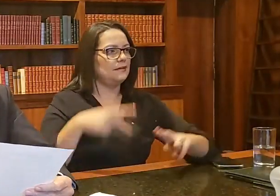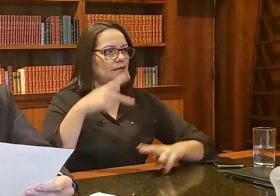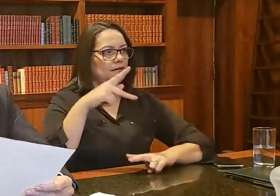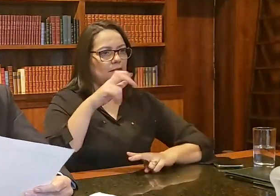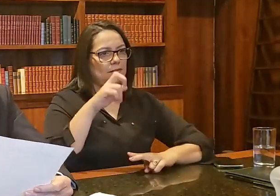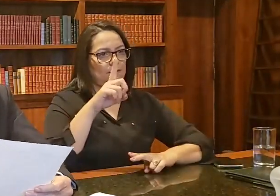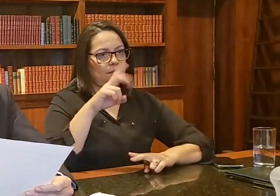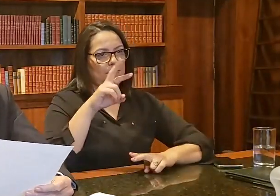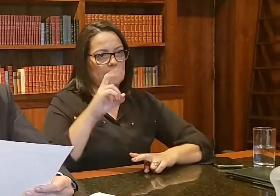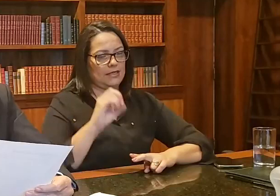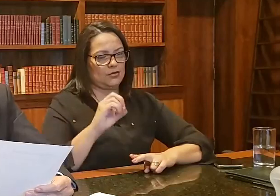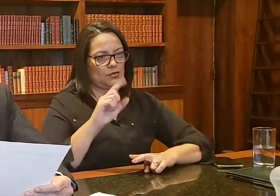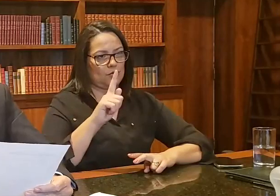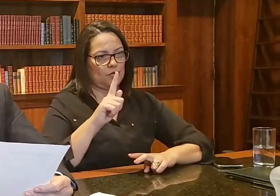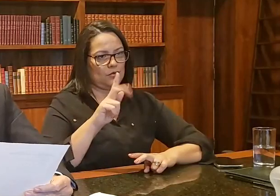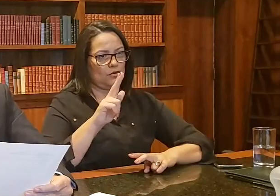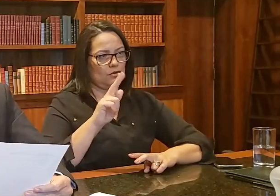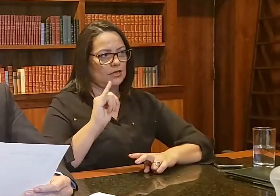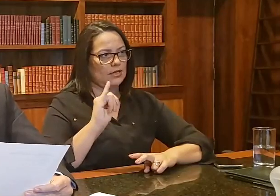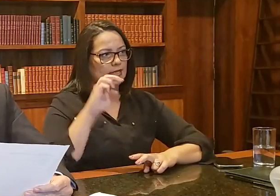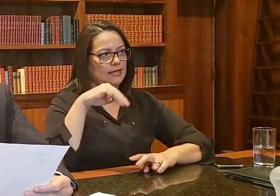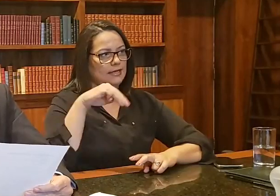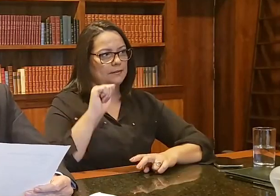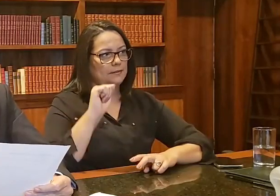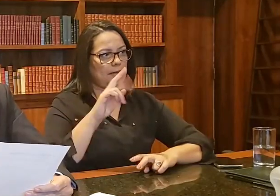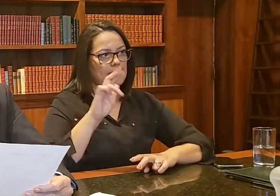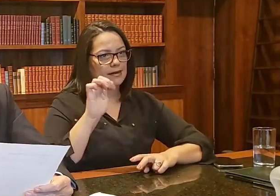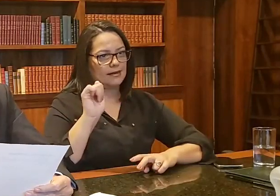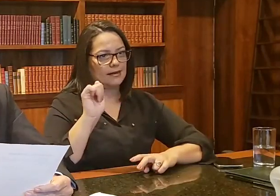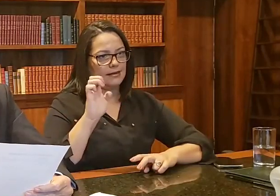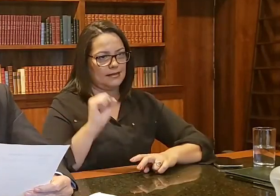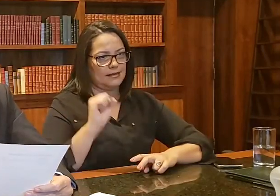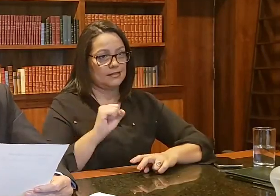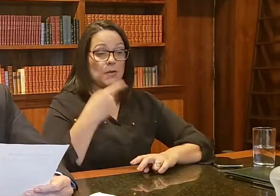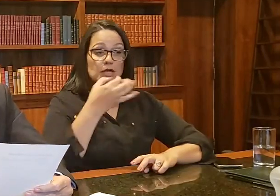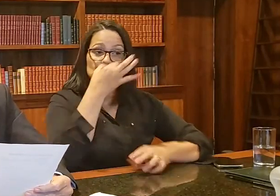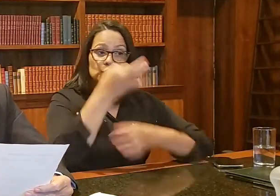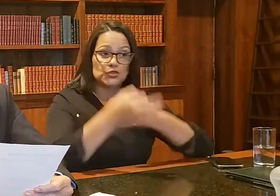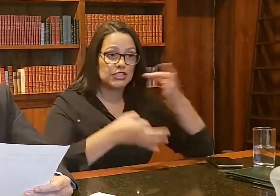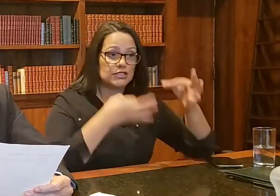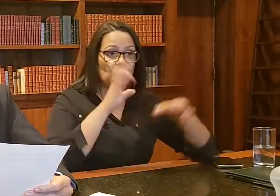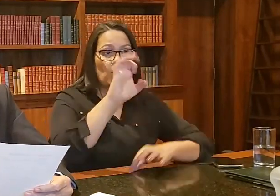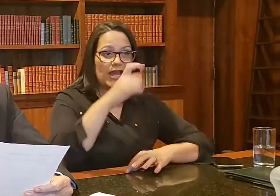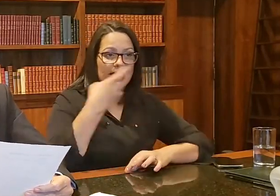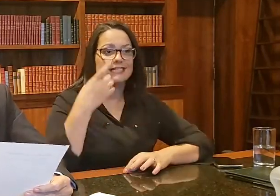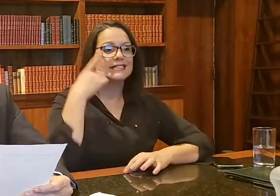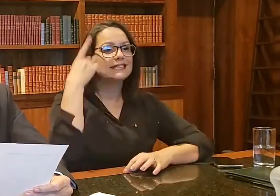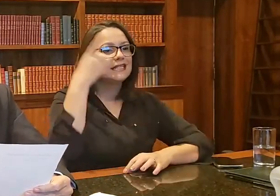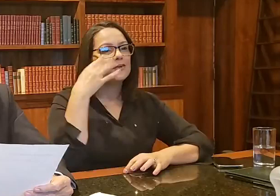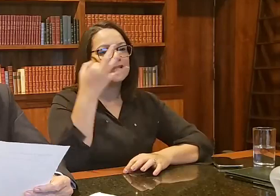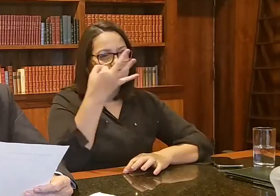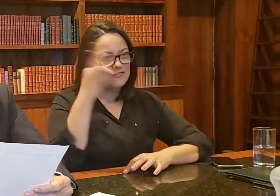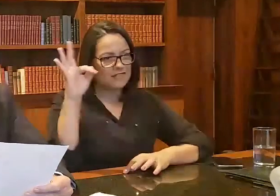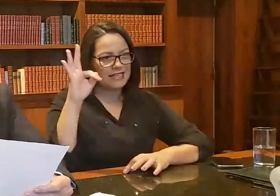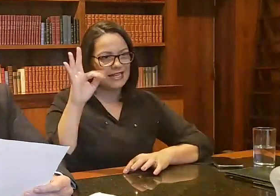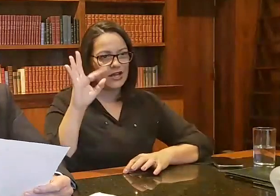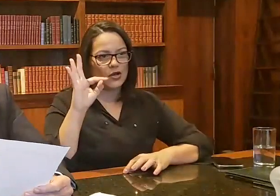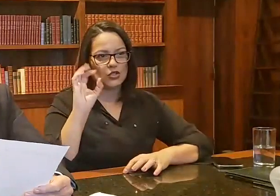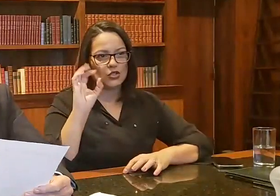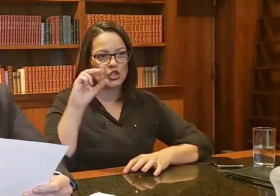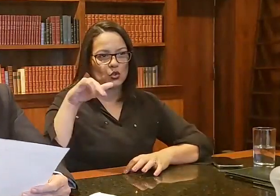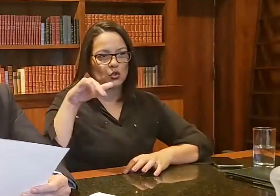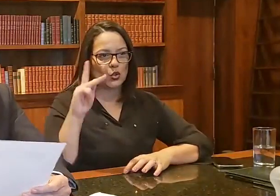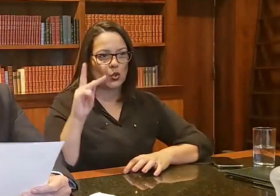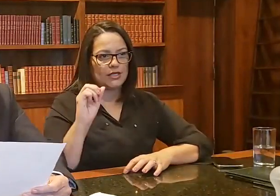Pedro Guimarães. é uma sugestão que veio do ex-deputado federal Toninho Pinheiro e do seu filho Pinheirinho, de Minas